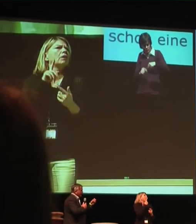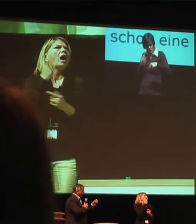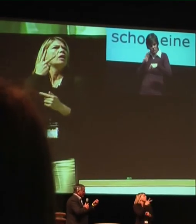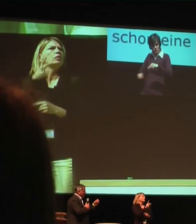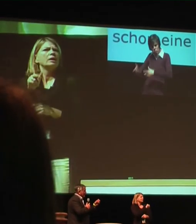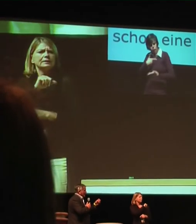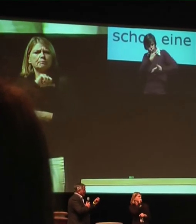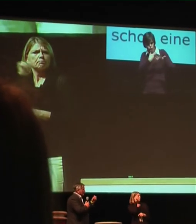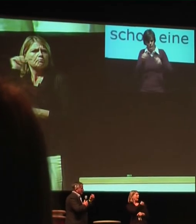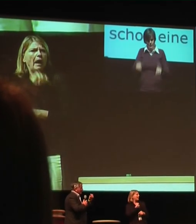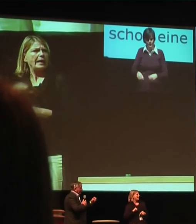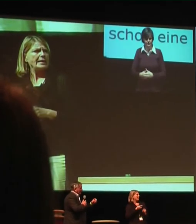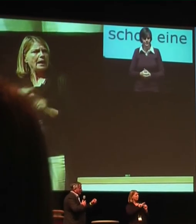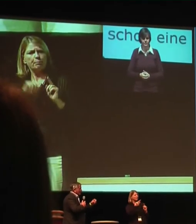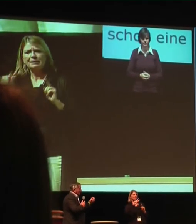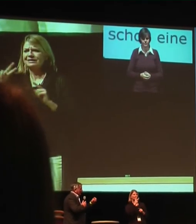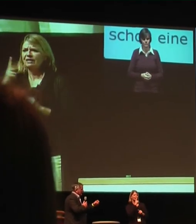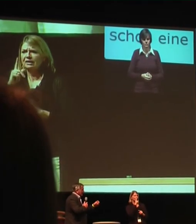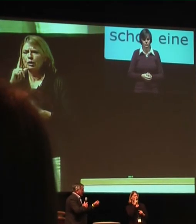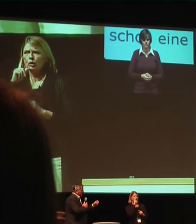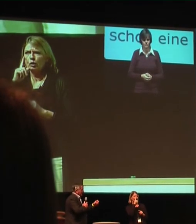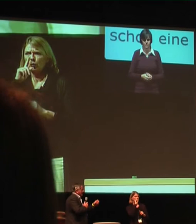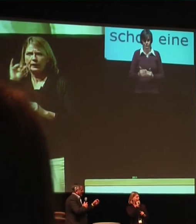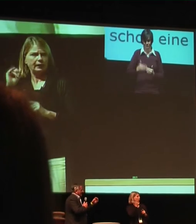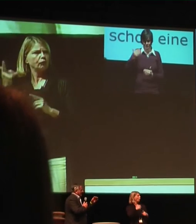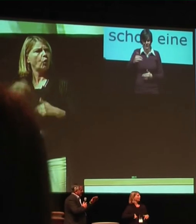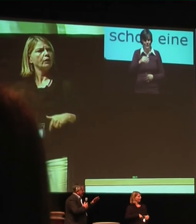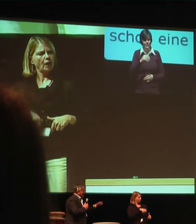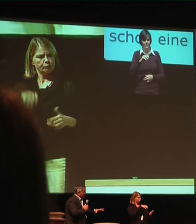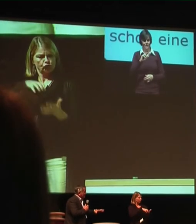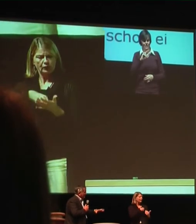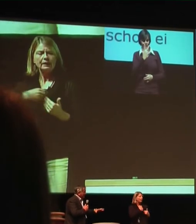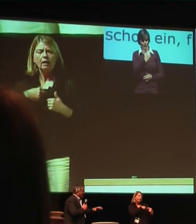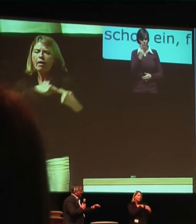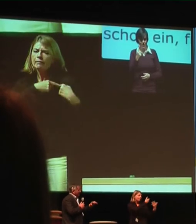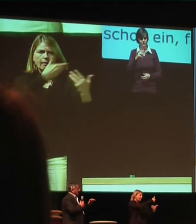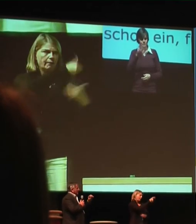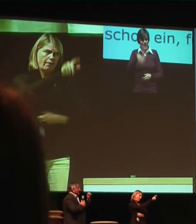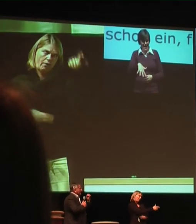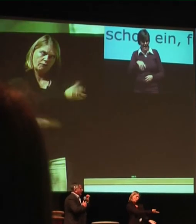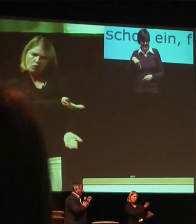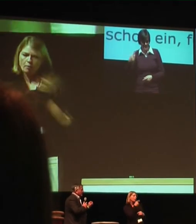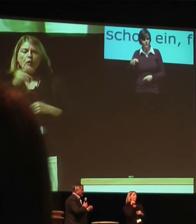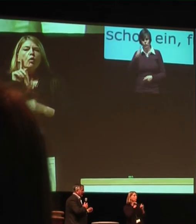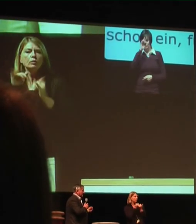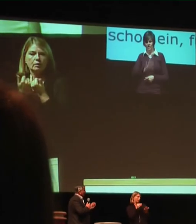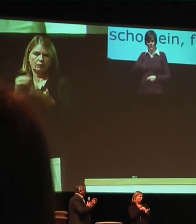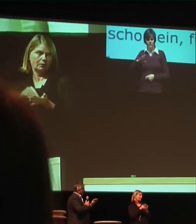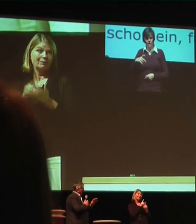Mai bis zum 2. Juli in Darmstadt. Ich lade Sie gerne dazu ein, nicht nur auf die Stars, sondern auf die